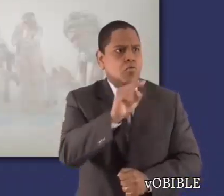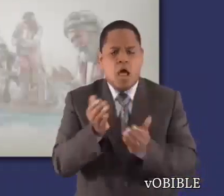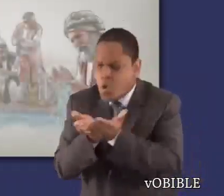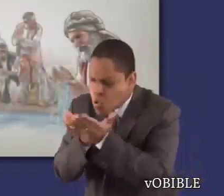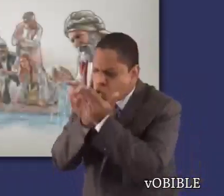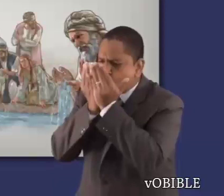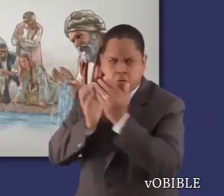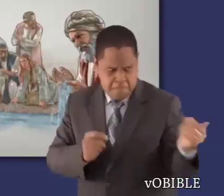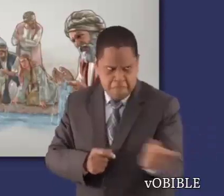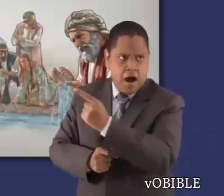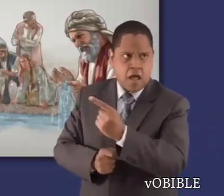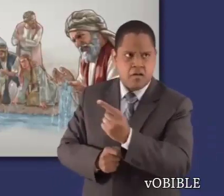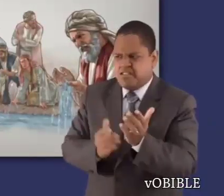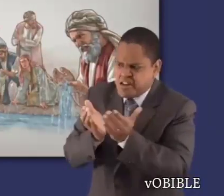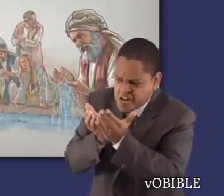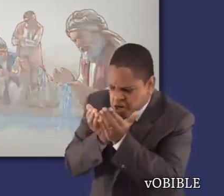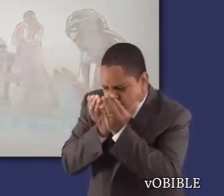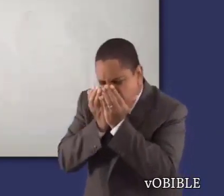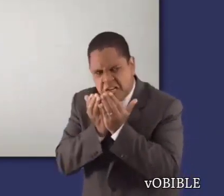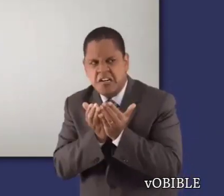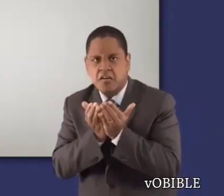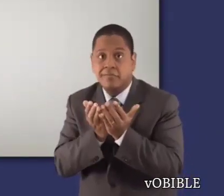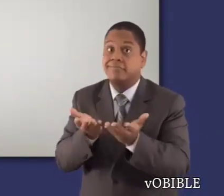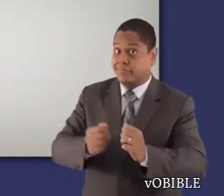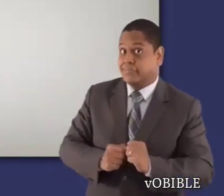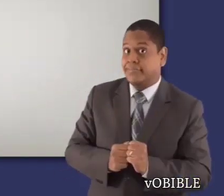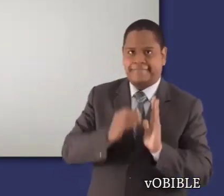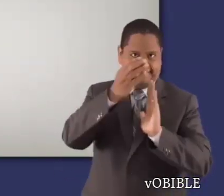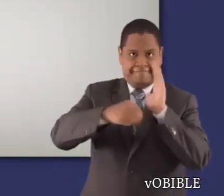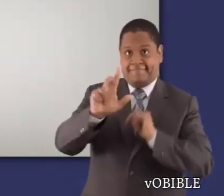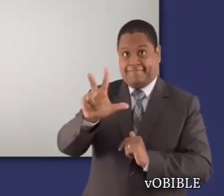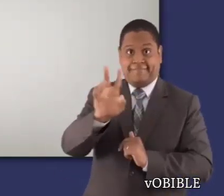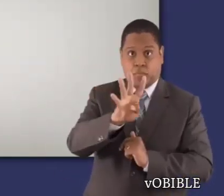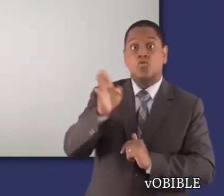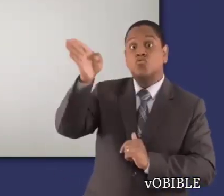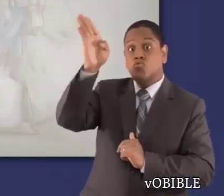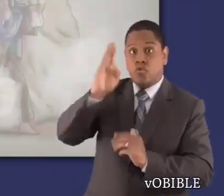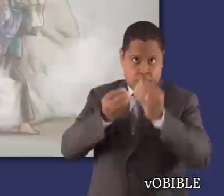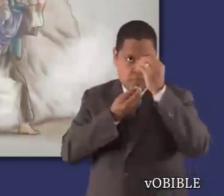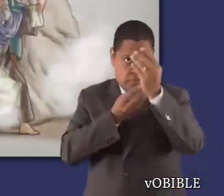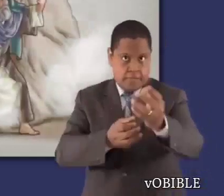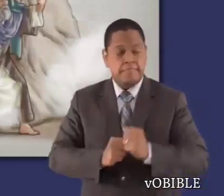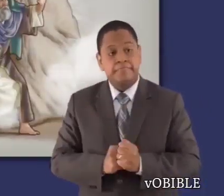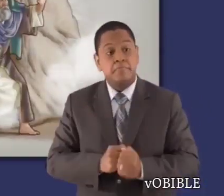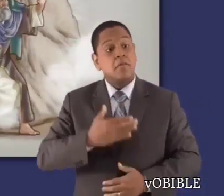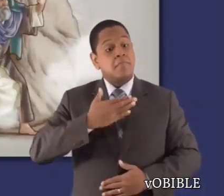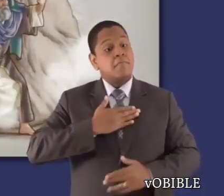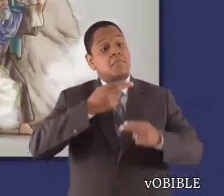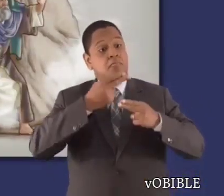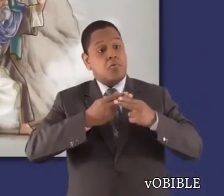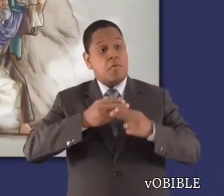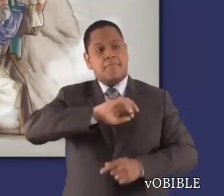y hace que los israelitas se la tomen. En el capítulo 34, Moisés, otra vez en el monte